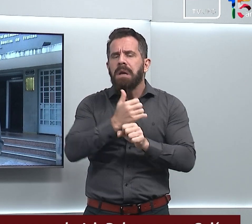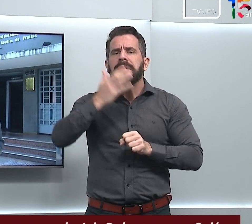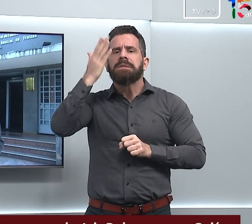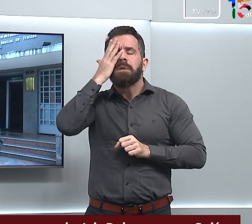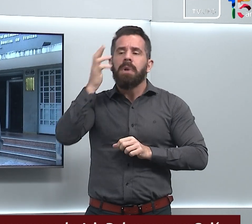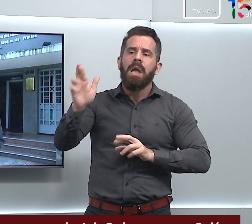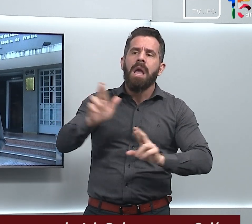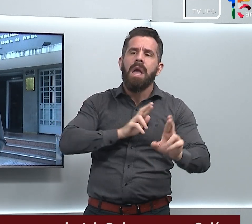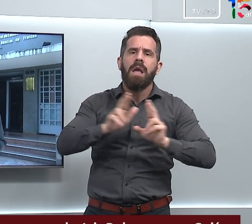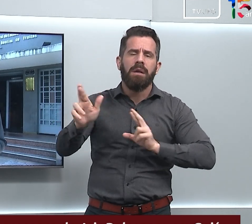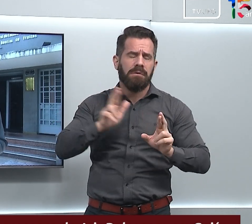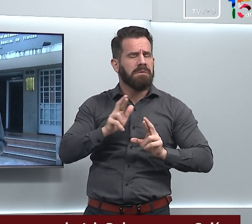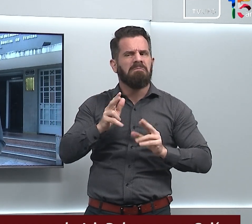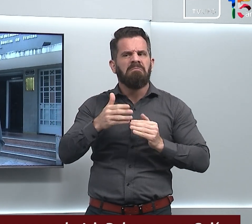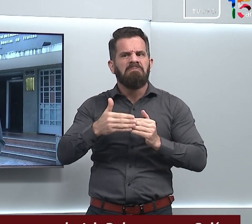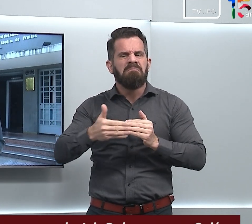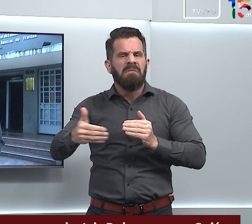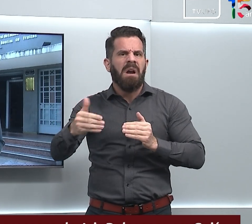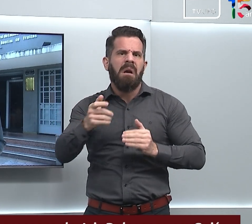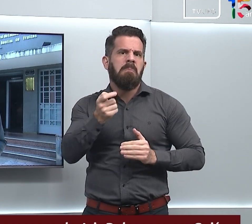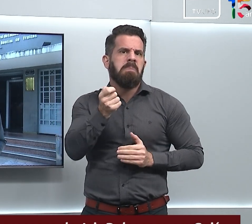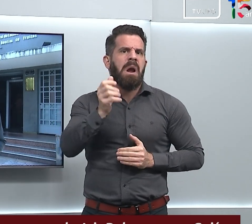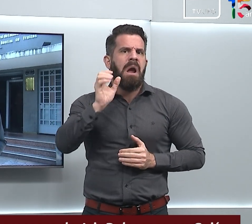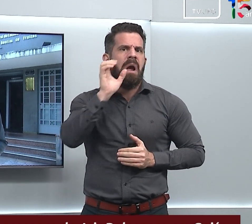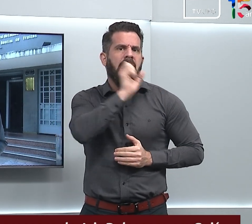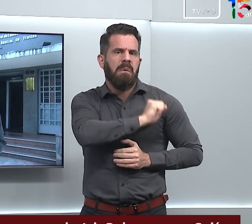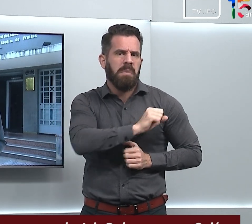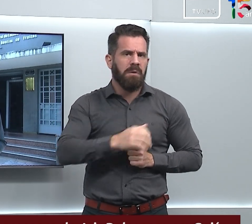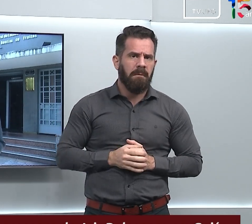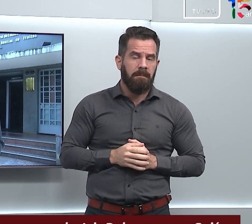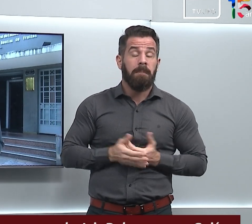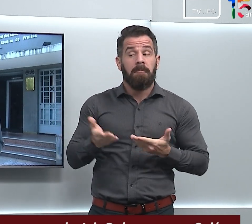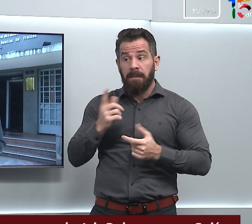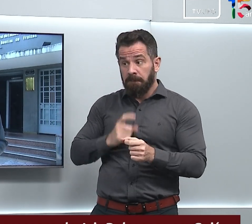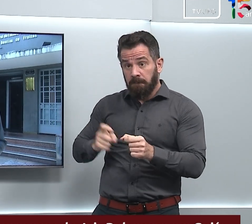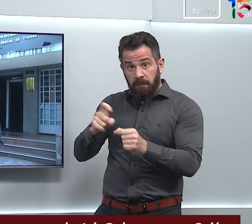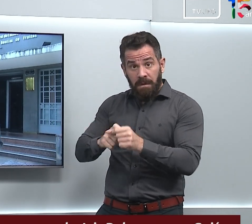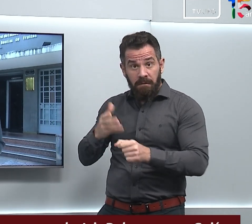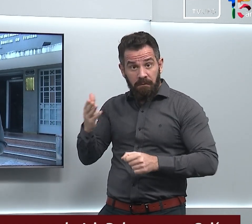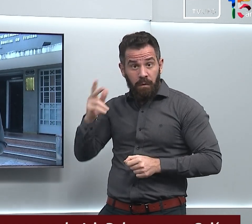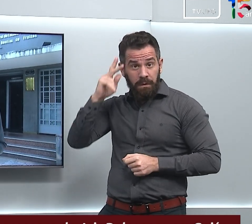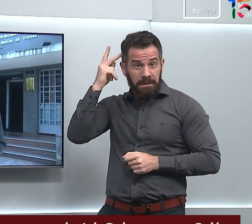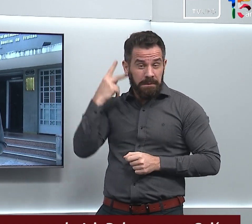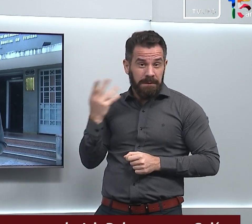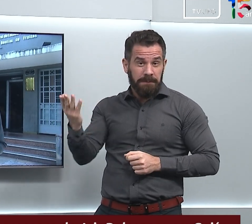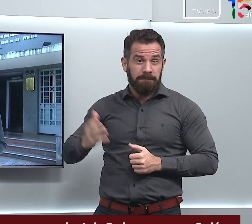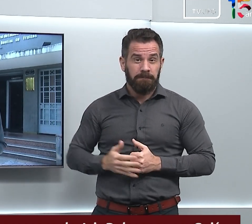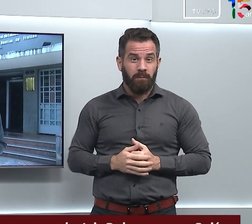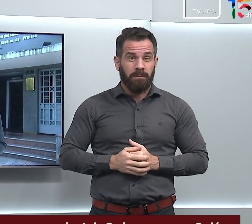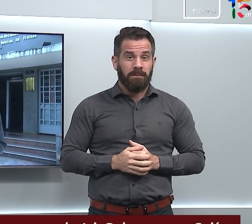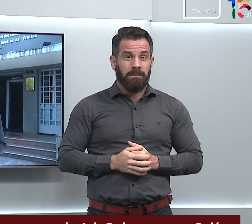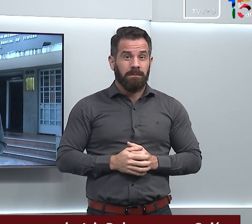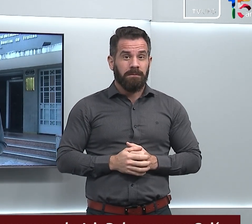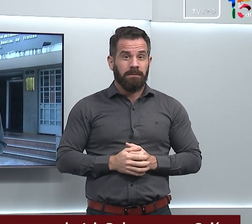com o resultado já nas primeiras horas da noite. Volto com você do estúdio, Camila. Obrigado. Obrigado. Obrigado. Obrigado. Obrigado. Obrigado. Obrigado.